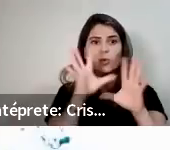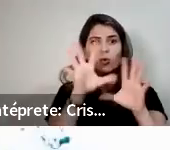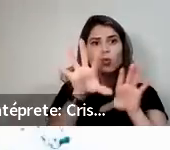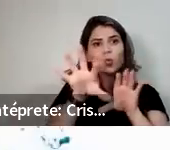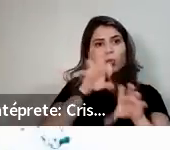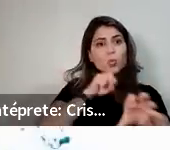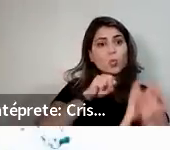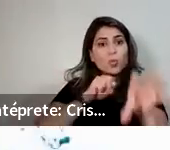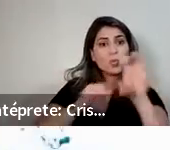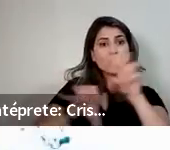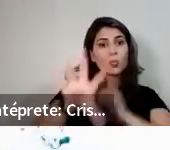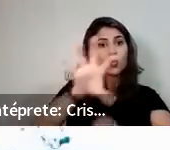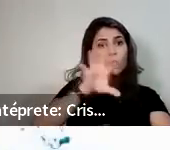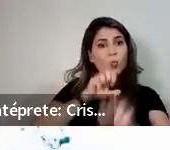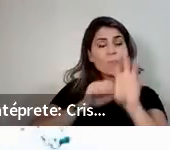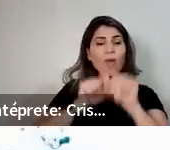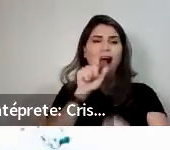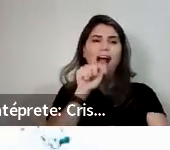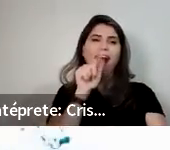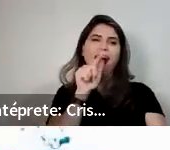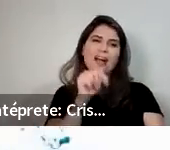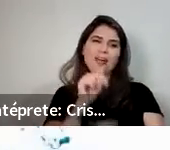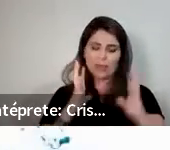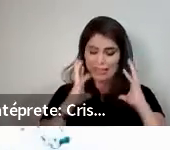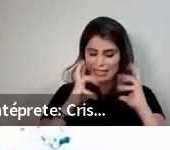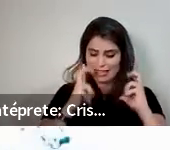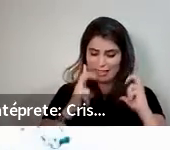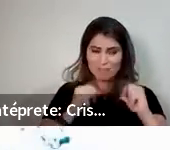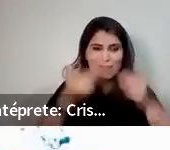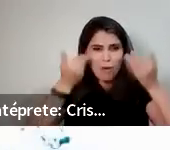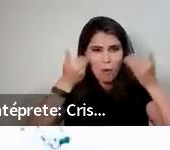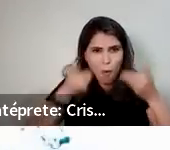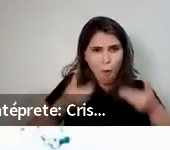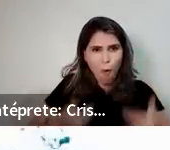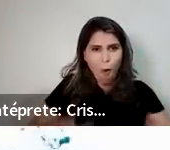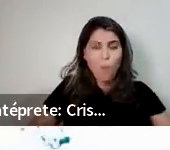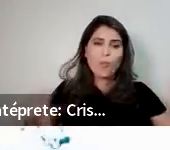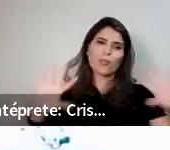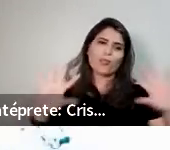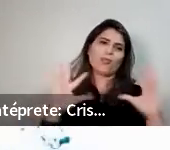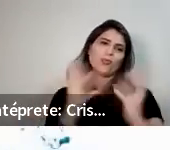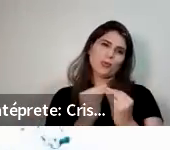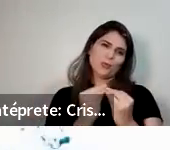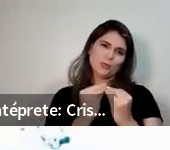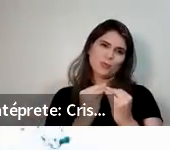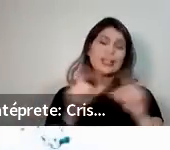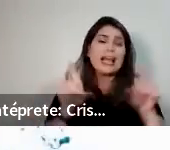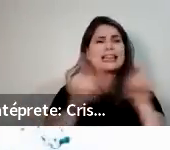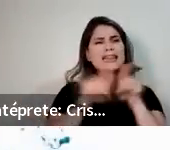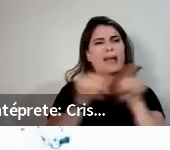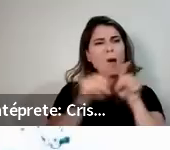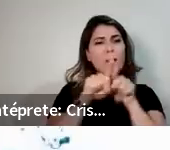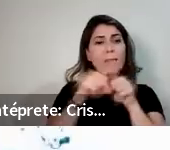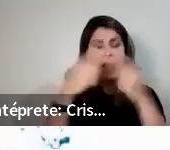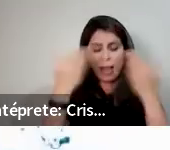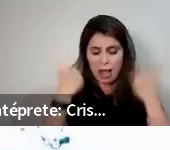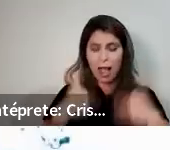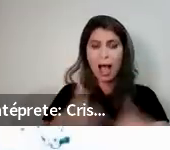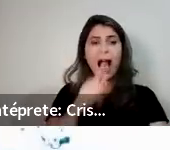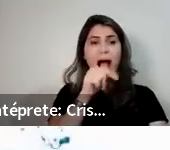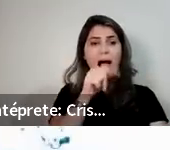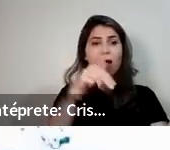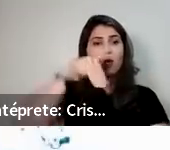a água, limpeza, desintoxicação e os minerais traz a alimentação para o seu organismo.